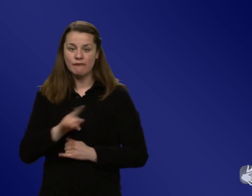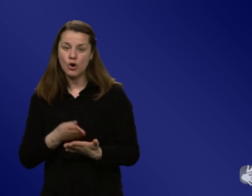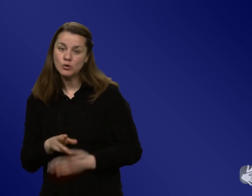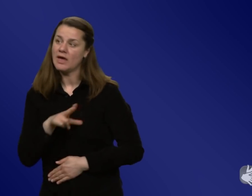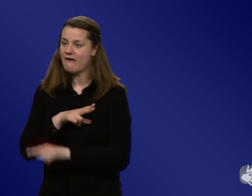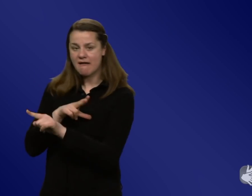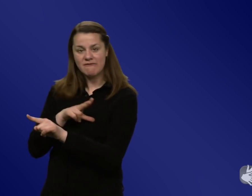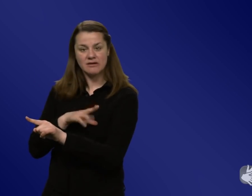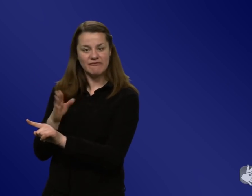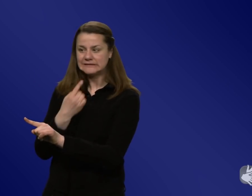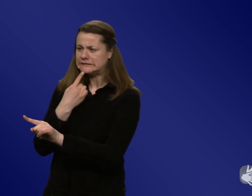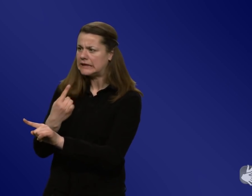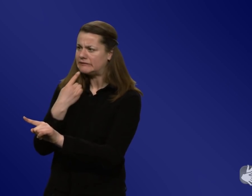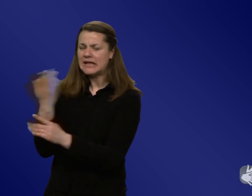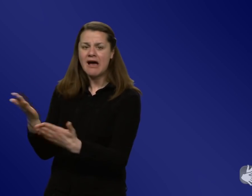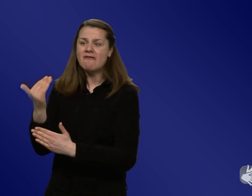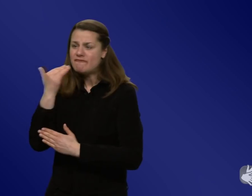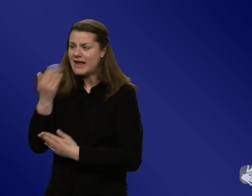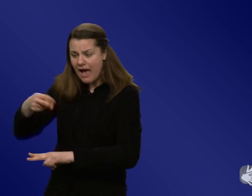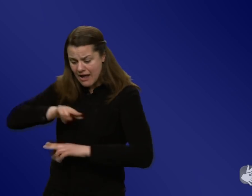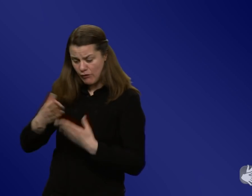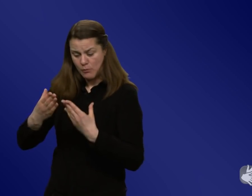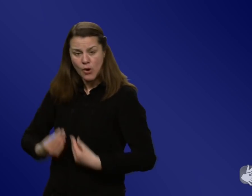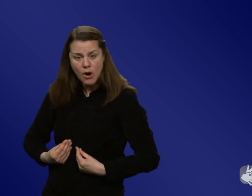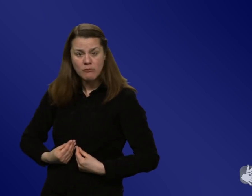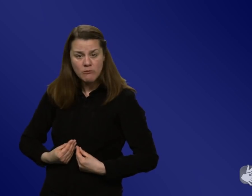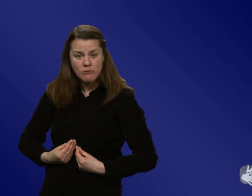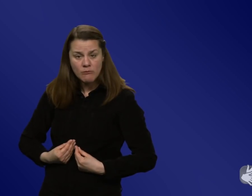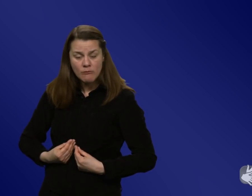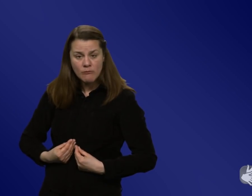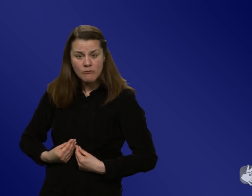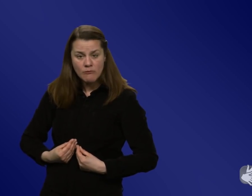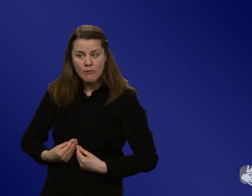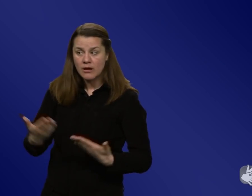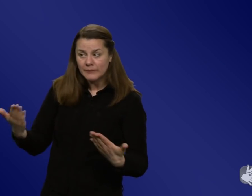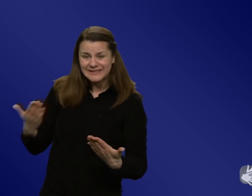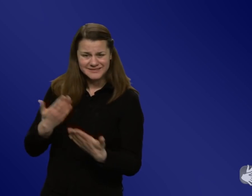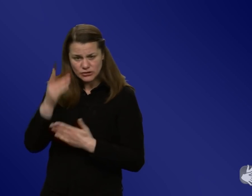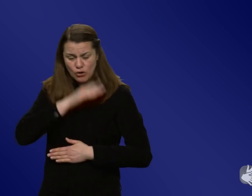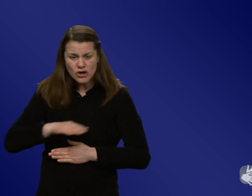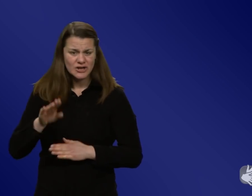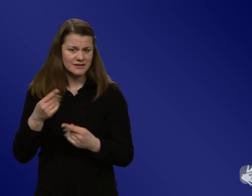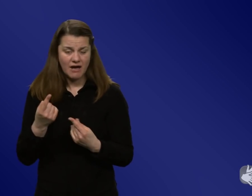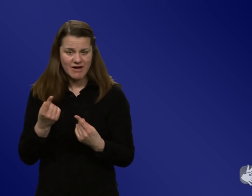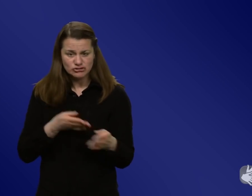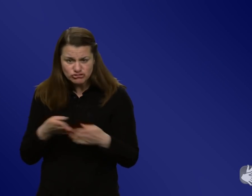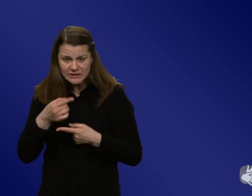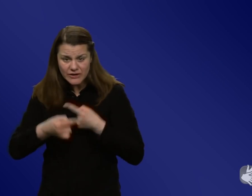wussten, wann kommt eine oder wann kommt zumindest die Nachricht, es wird keine kommen. Hat das auch gefehlt in Deutschland oder ist das nur so eine anekdotische